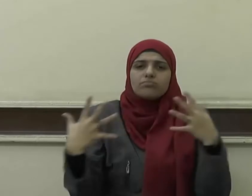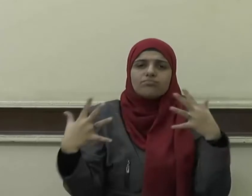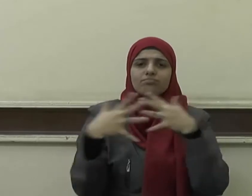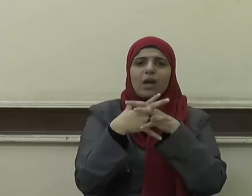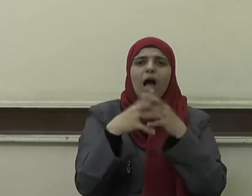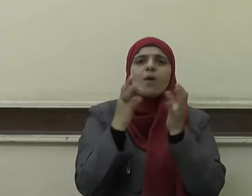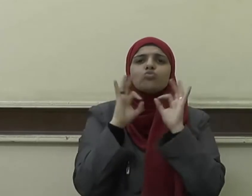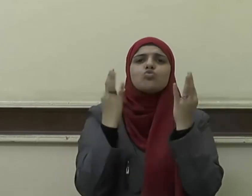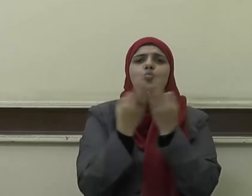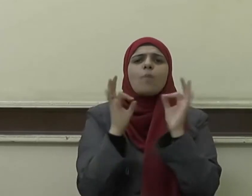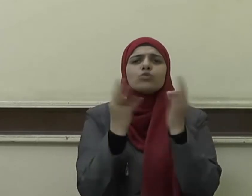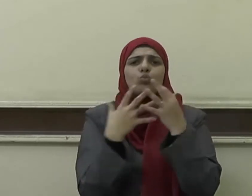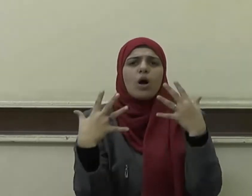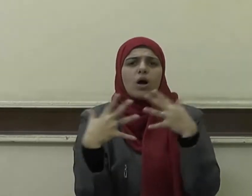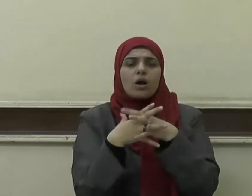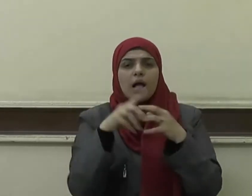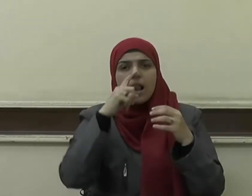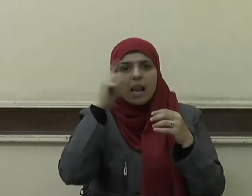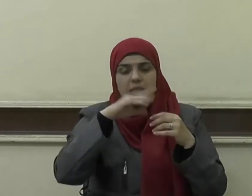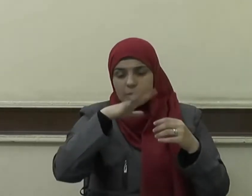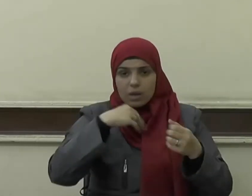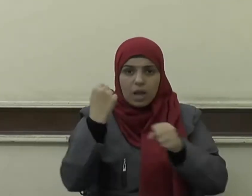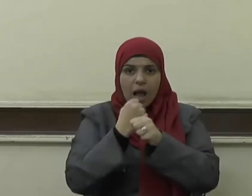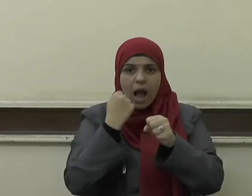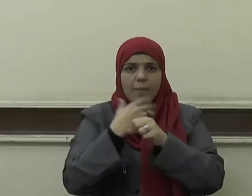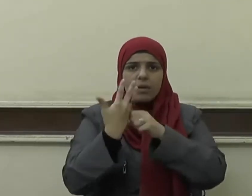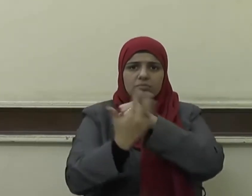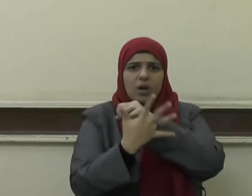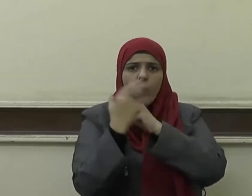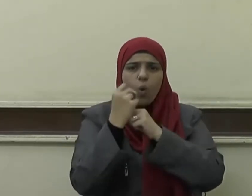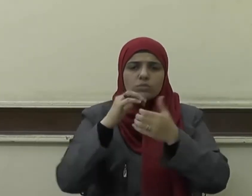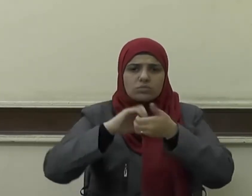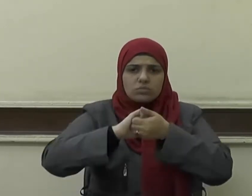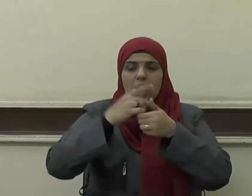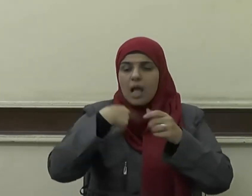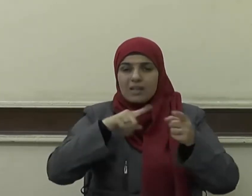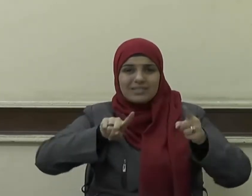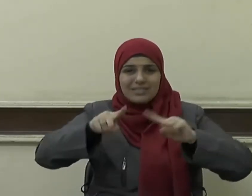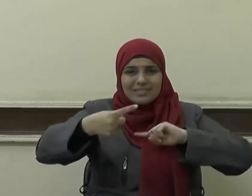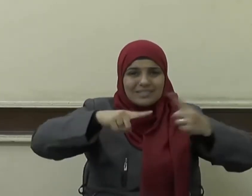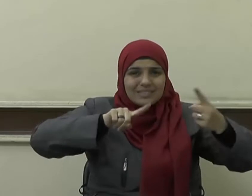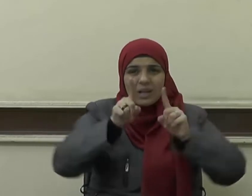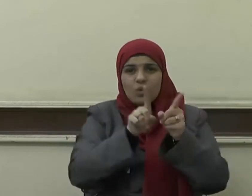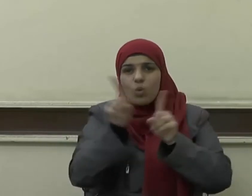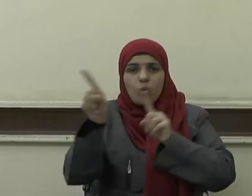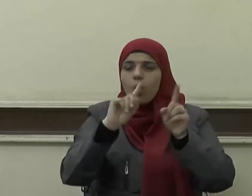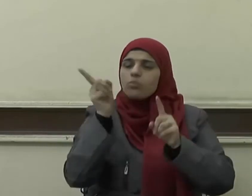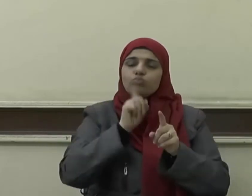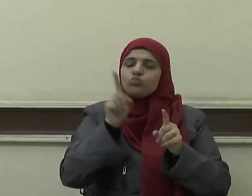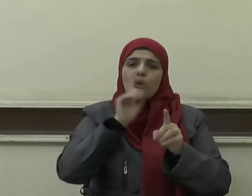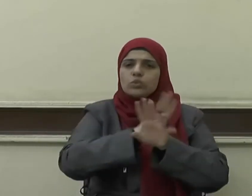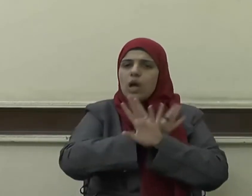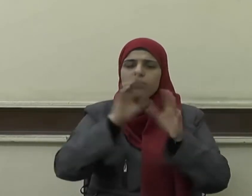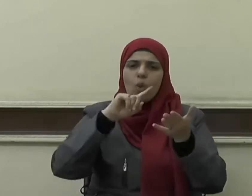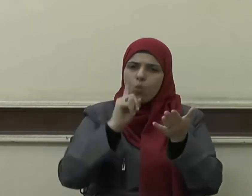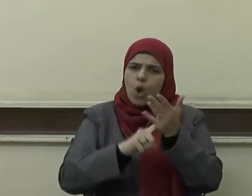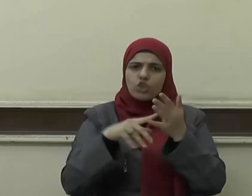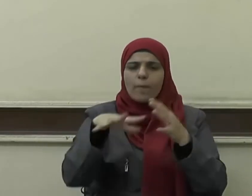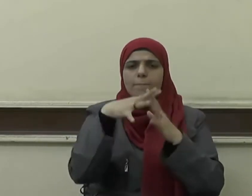الجهود ونبذ الخلافات واجب الأمة في كل زمان ومكان وهذا أمر الله تعالى في